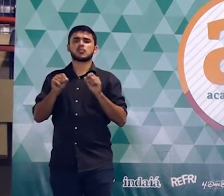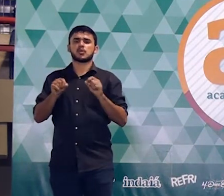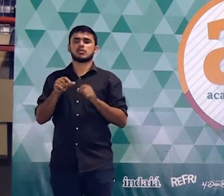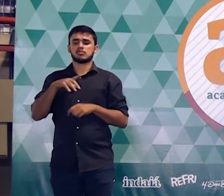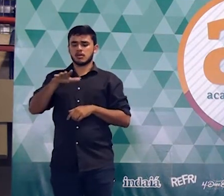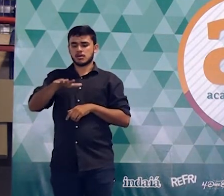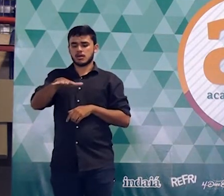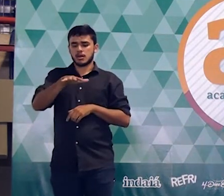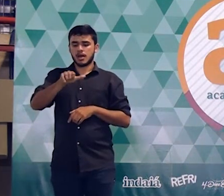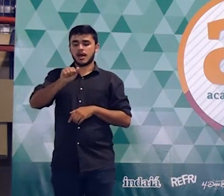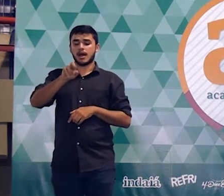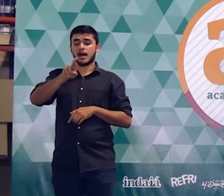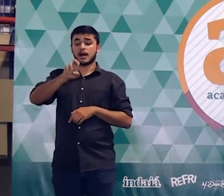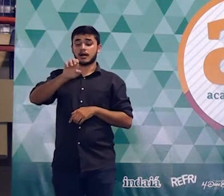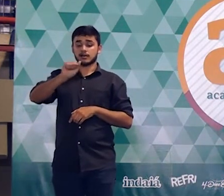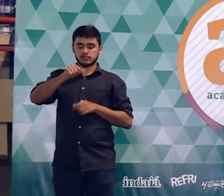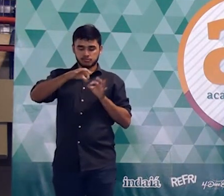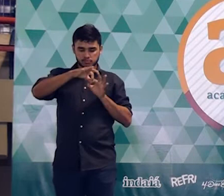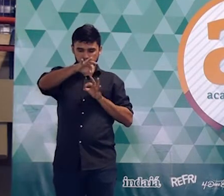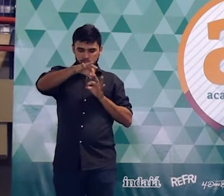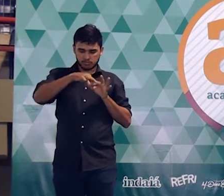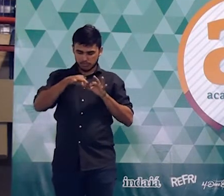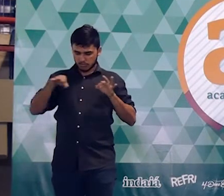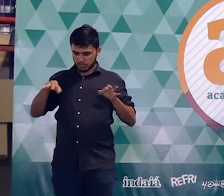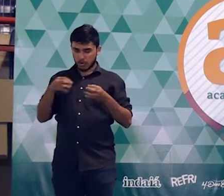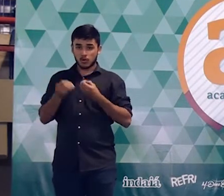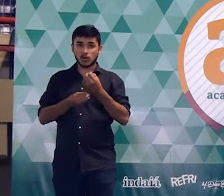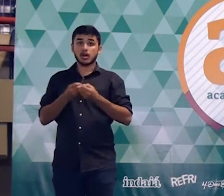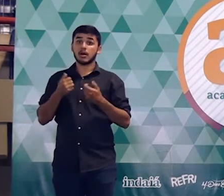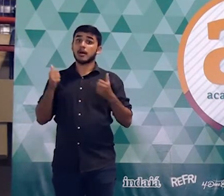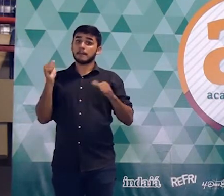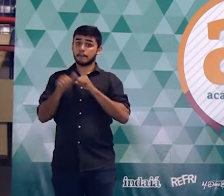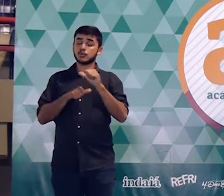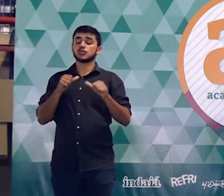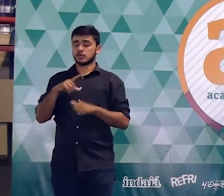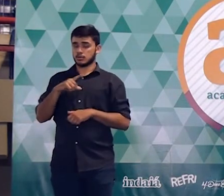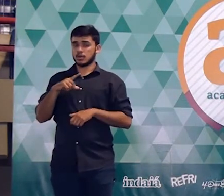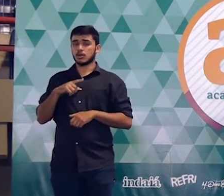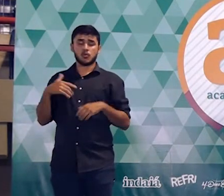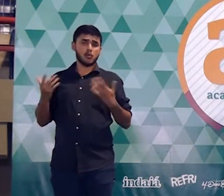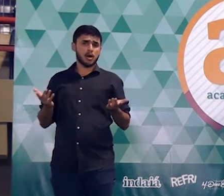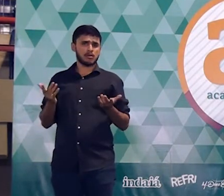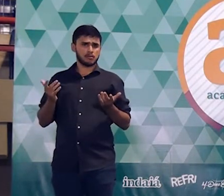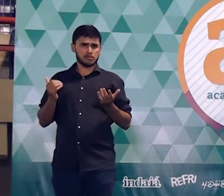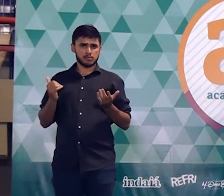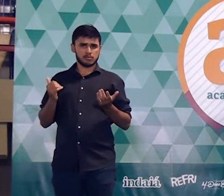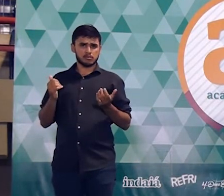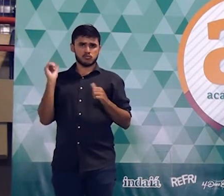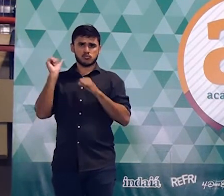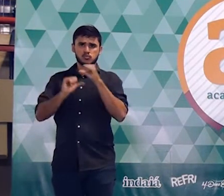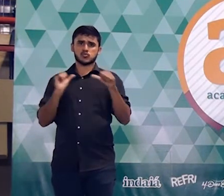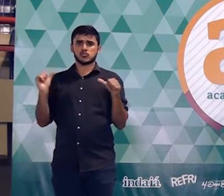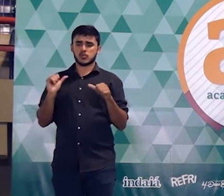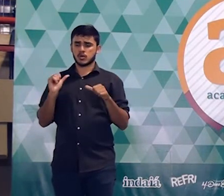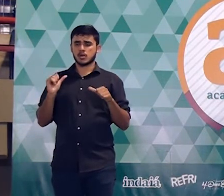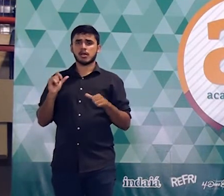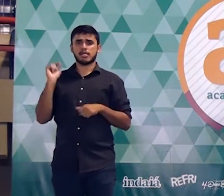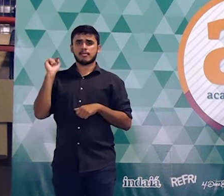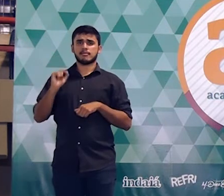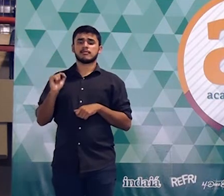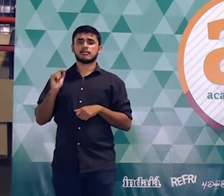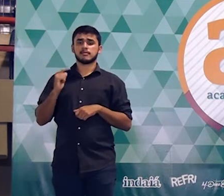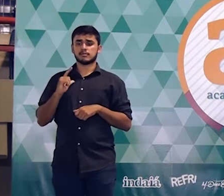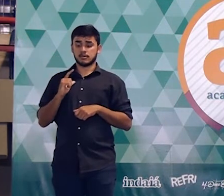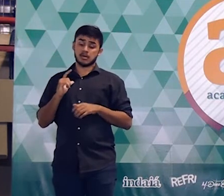corresponde a quê? O enunciado da questão disse que houve uma alteração. Se alterou a medida, pode ter